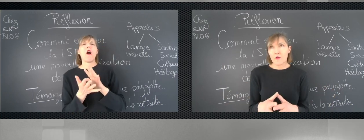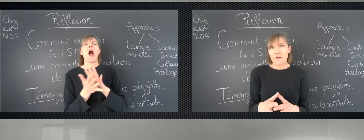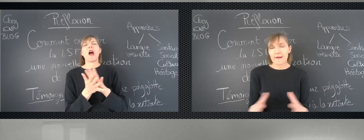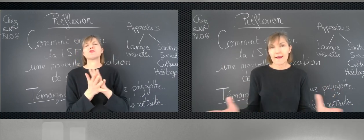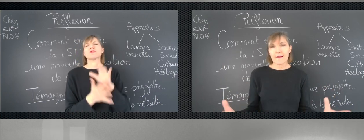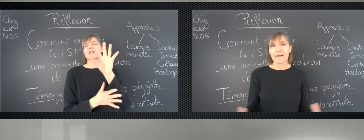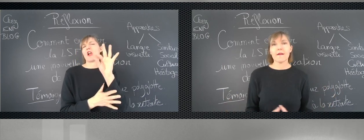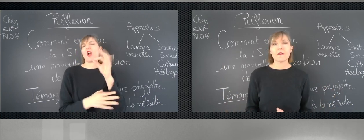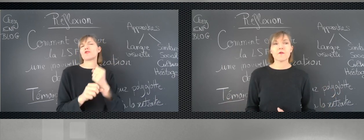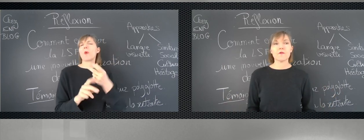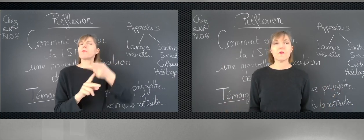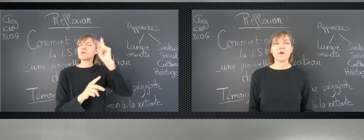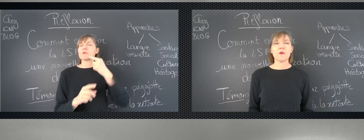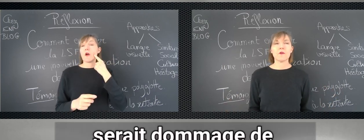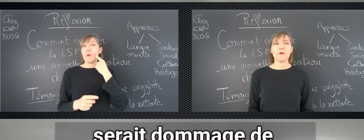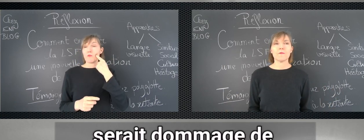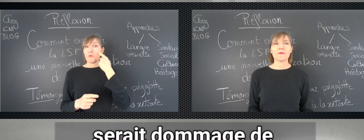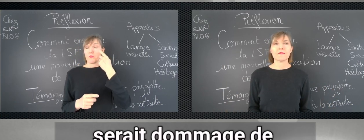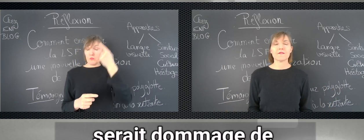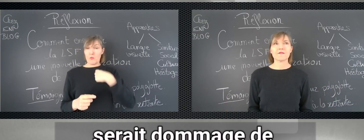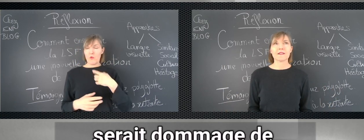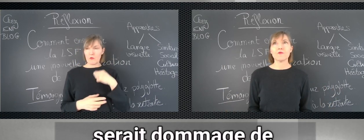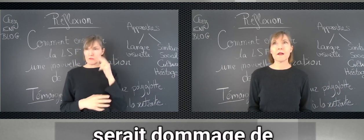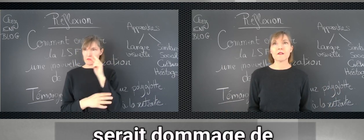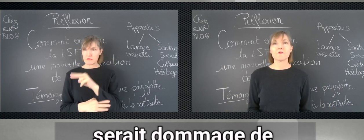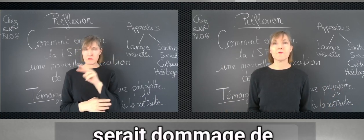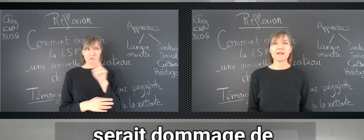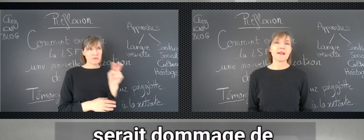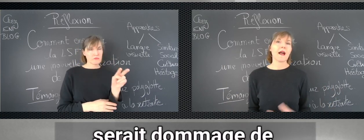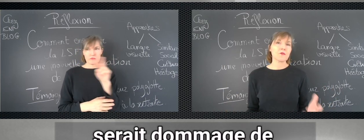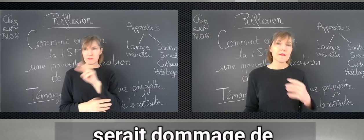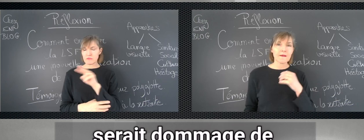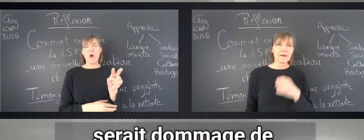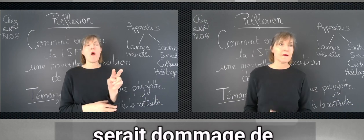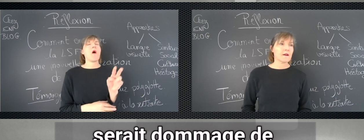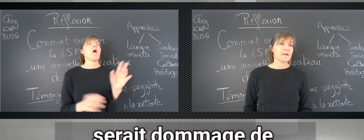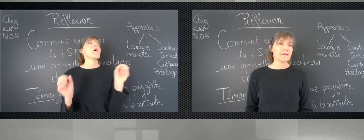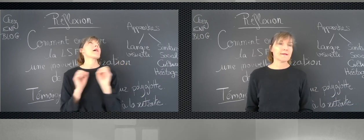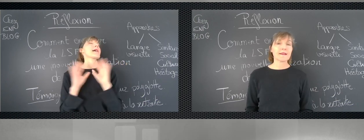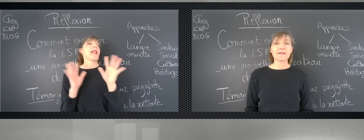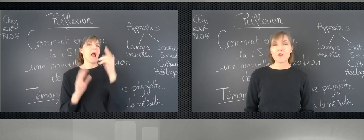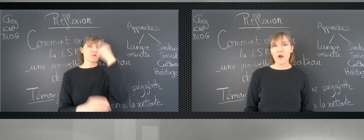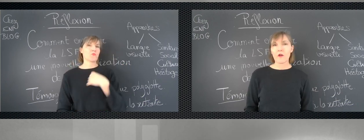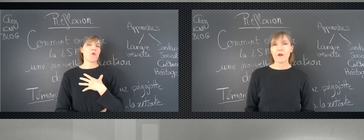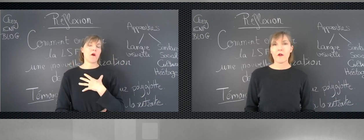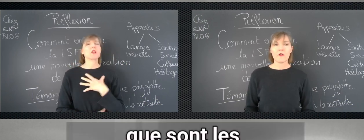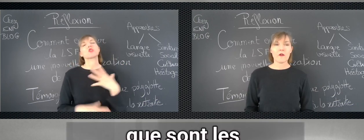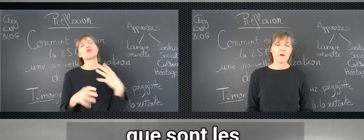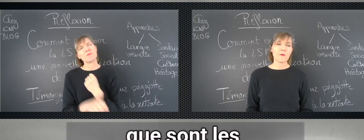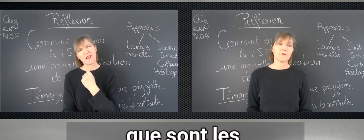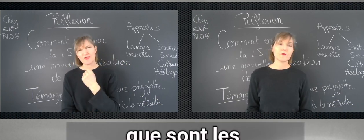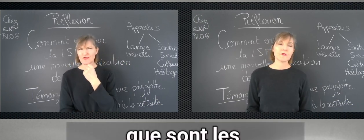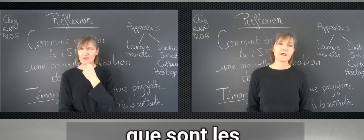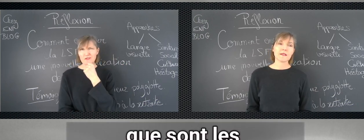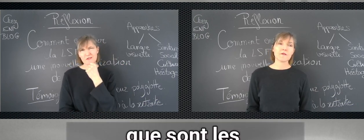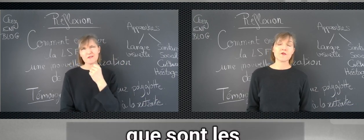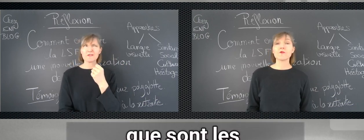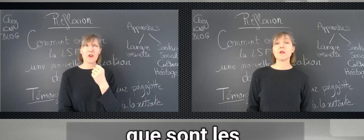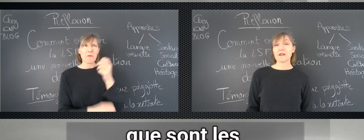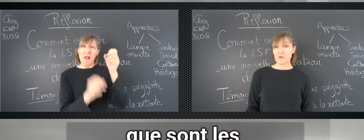clair que ce serait dommage de passer à côté des trésors, je dirais, que sont les personnes